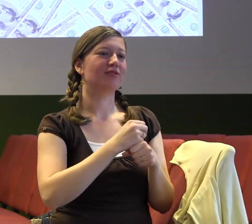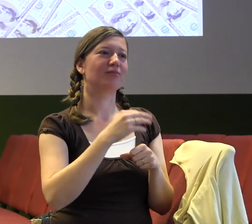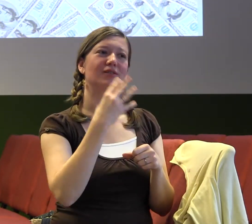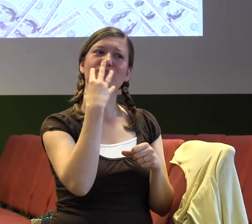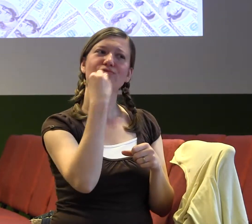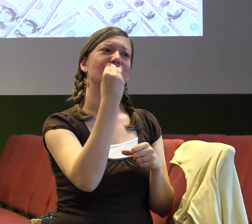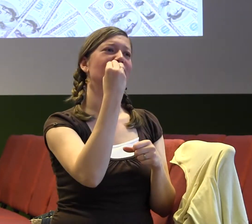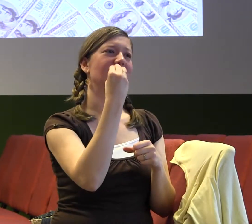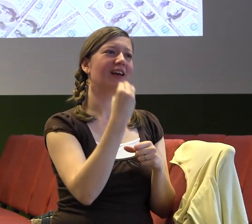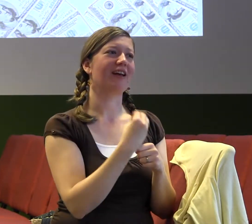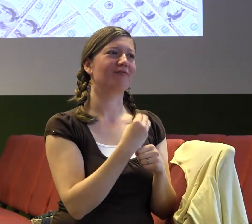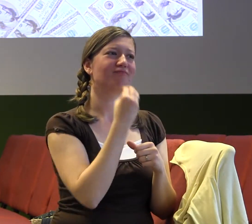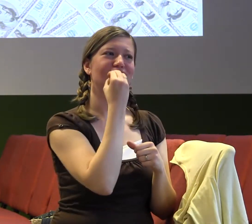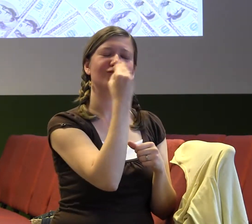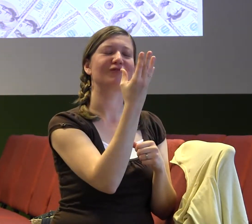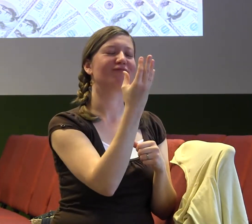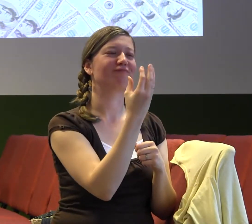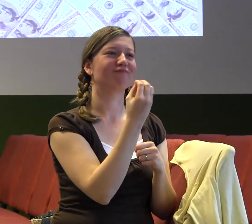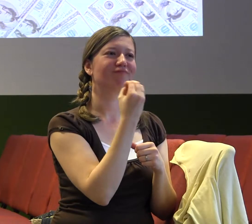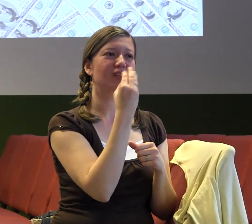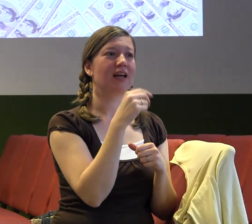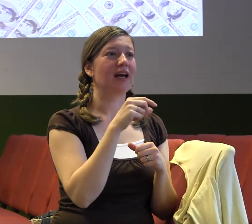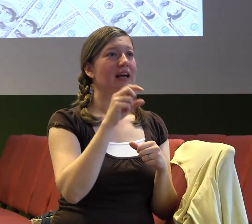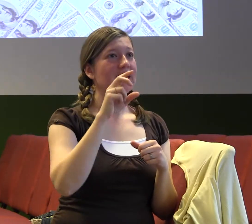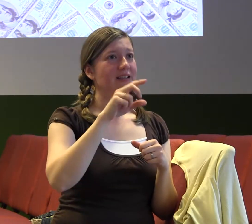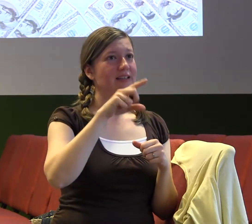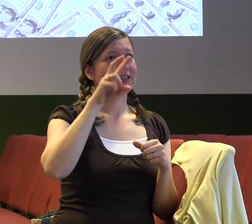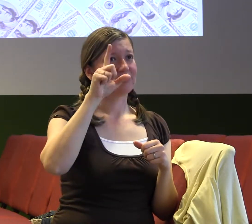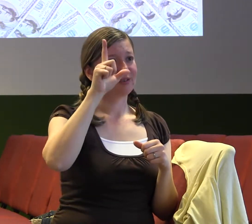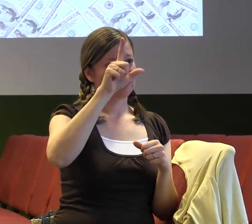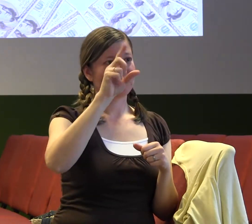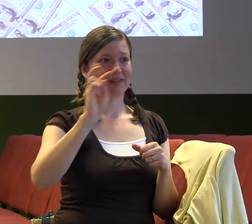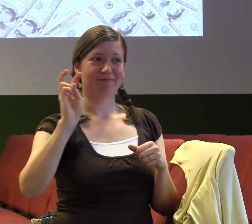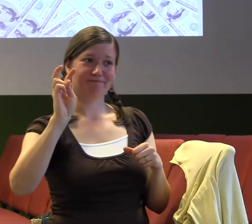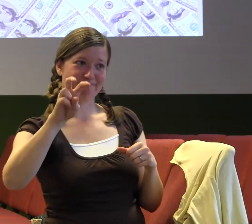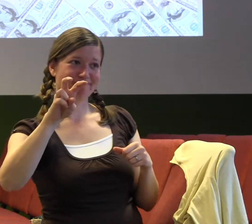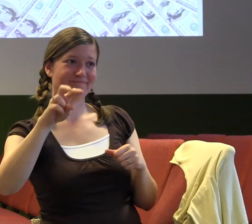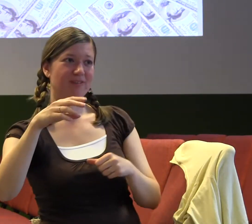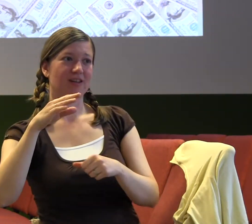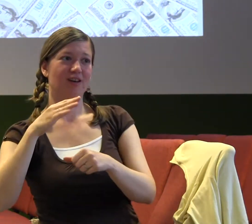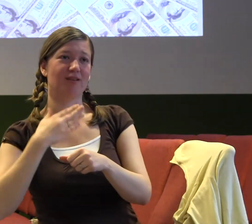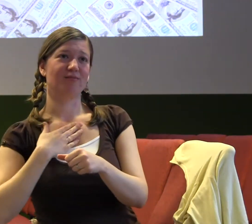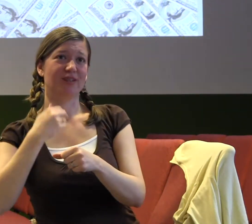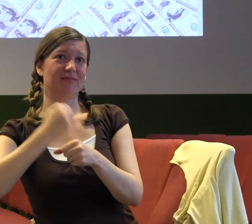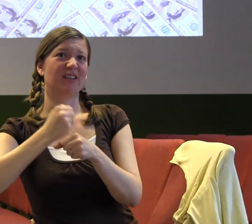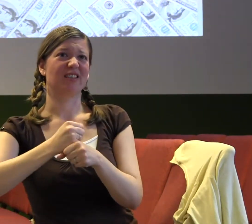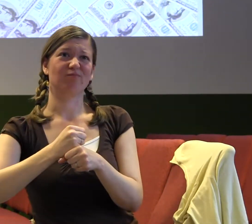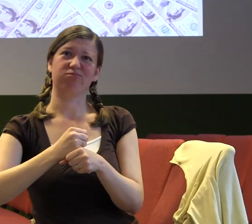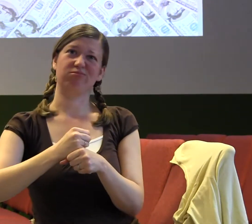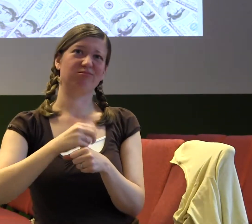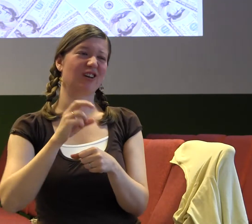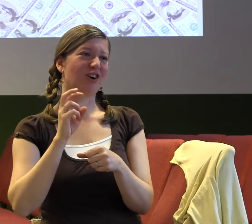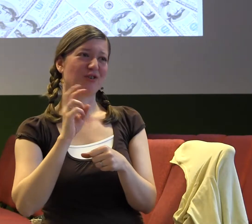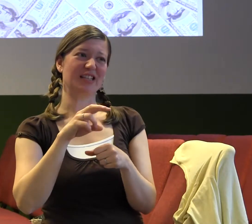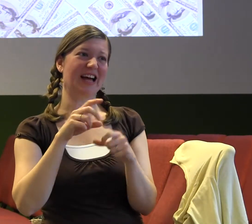Takže moje šéfka je i moje kámoška, z čehož právě ní spousta hybridních situací, které jsou pro mě i pro ní úplně nové a musíme se s nima